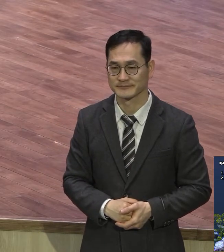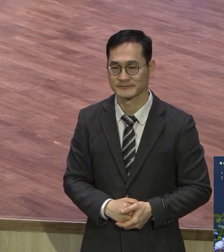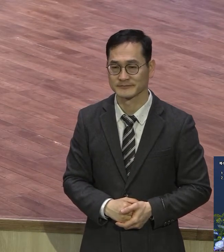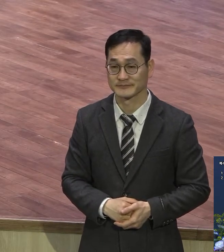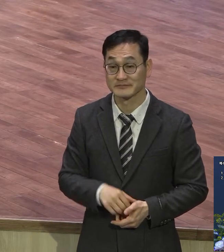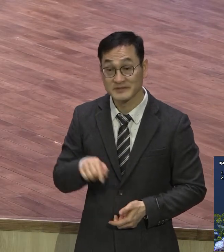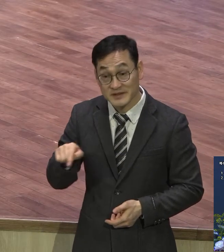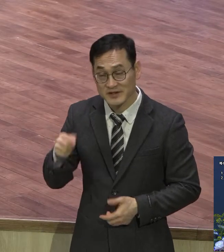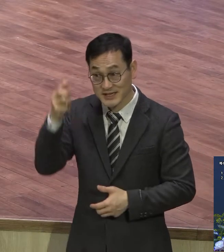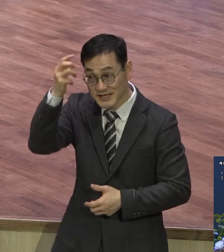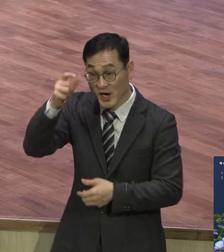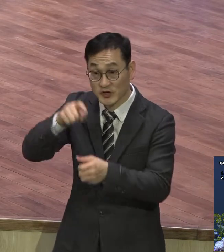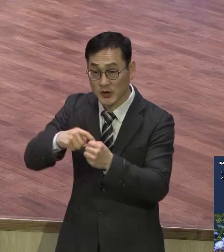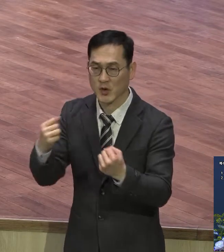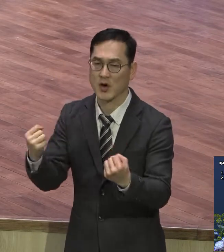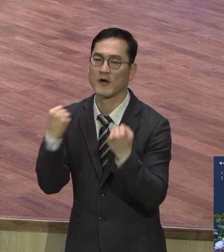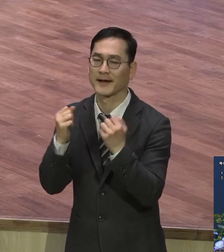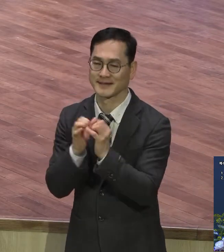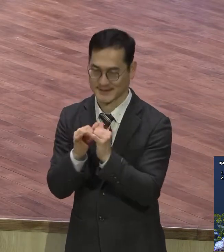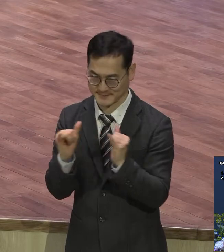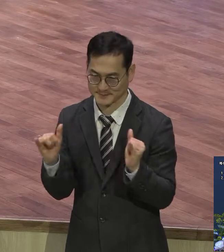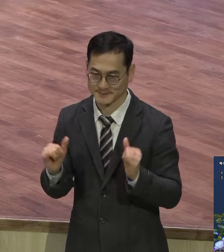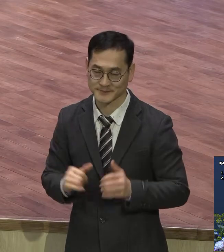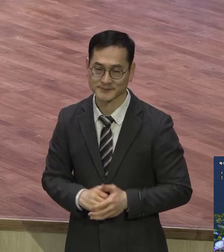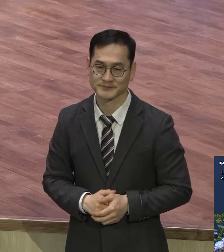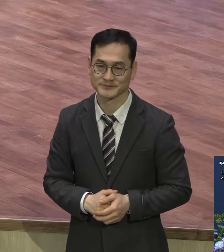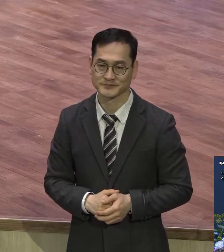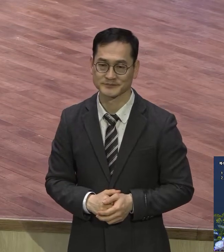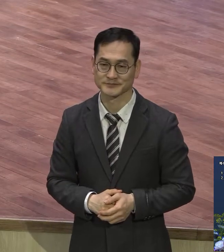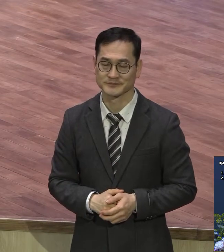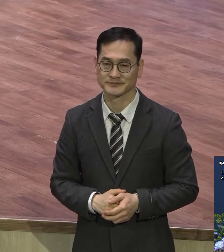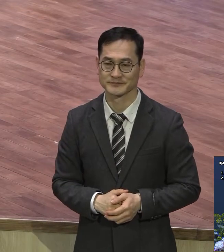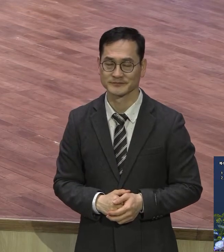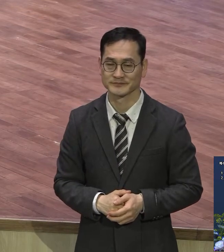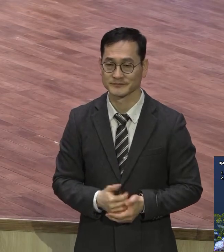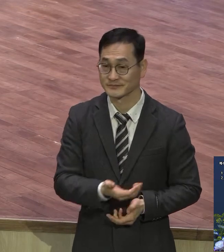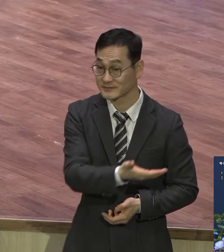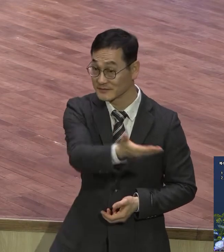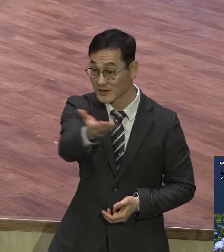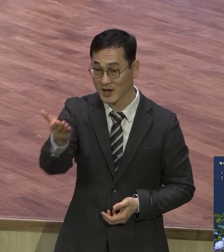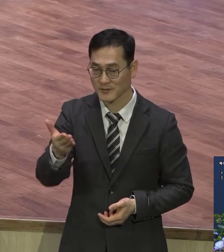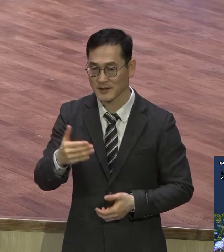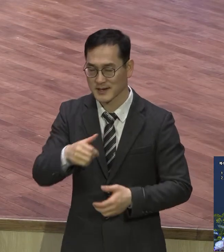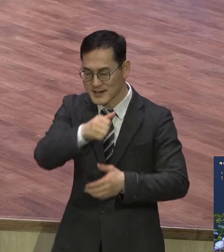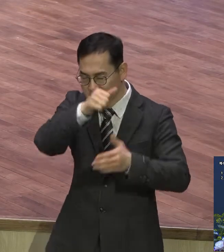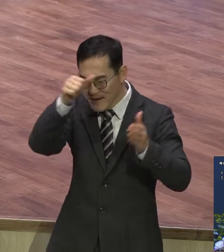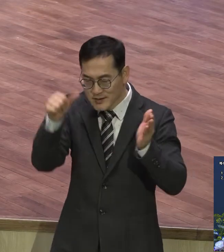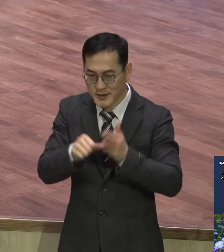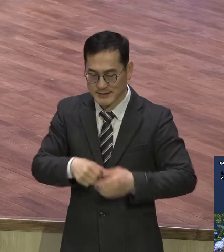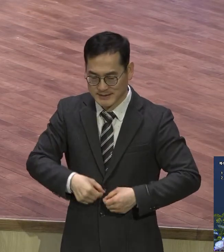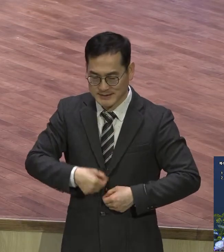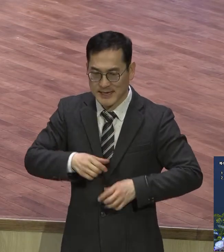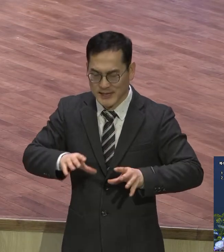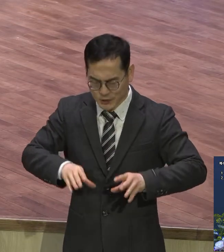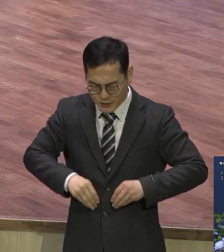사람은요 건강한 영계의 모든 성도들 일평생 의에 줄이고 목마른 자의 삶